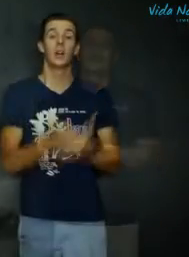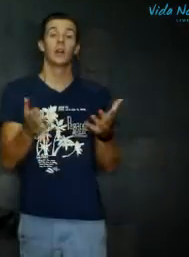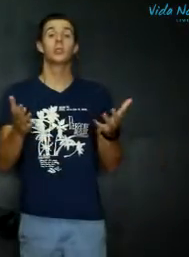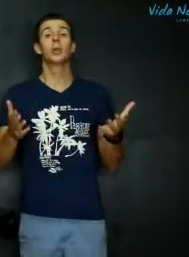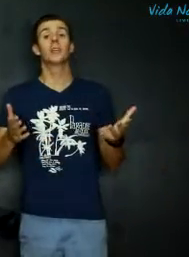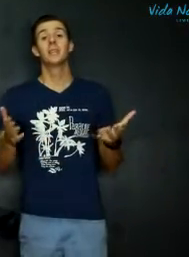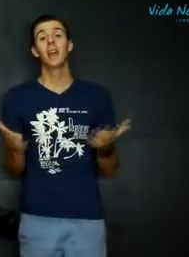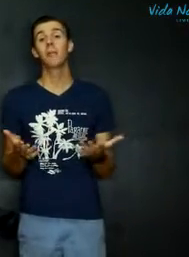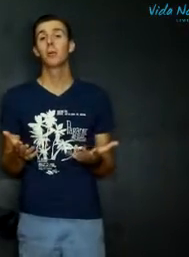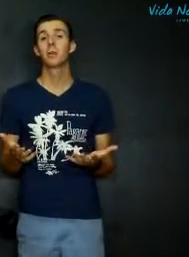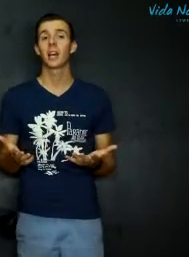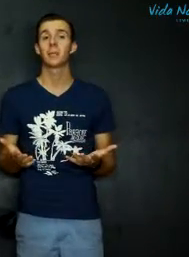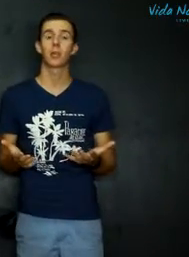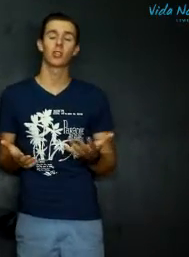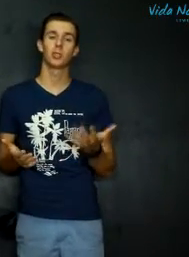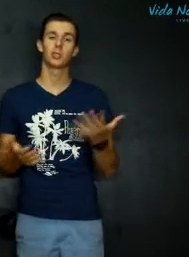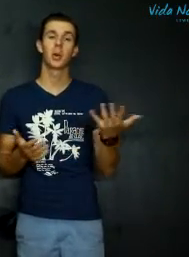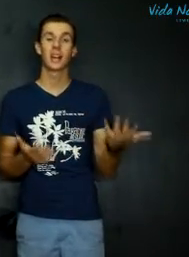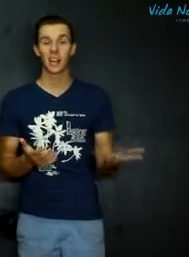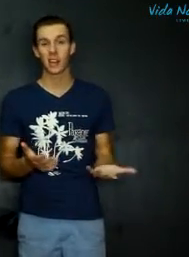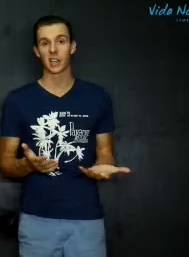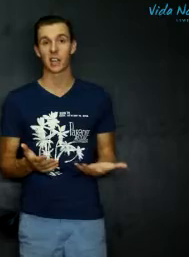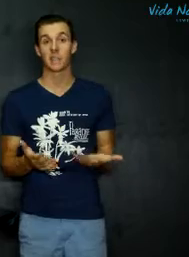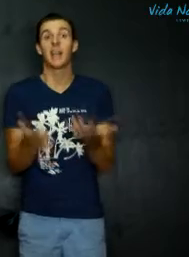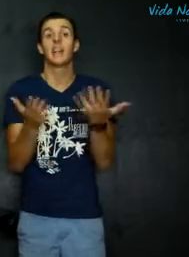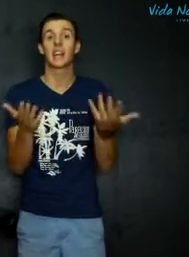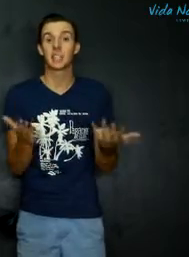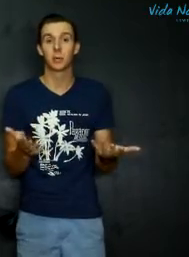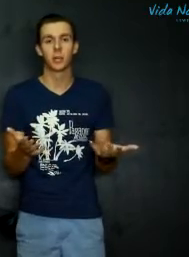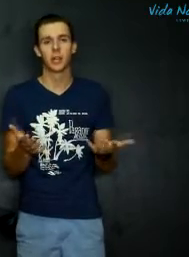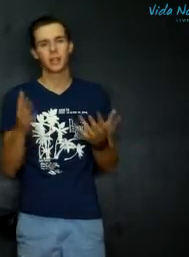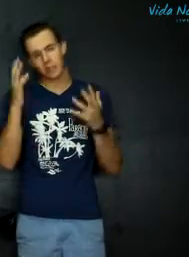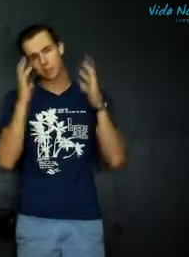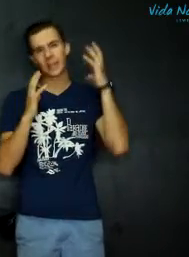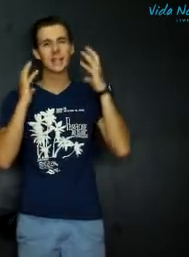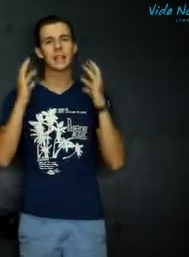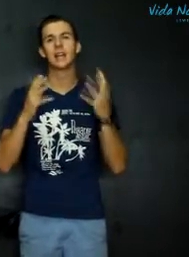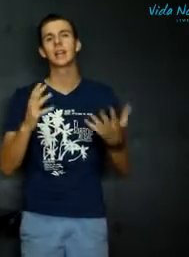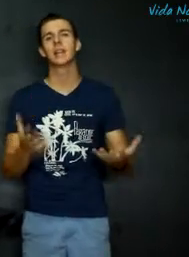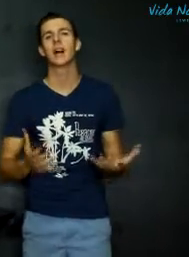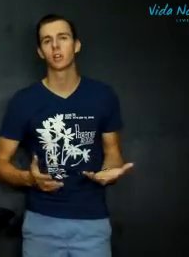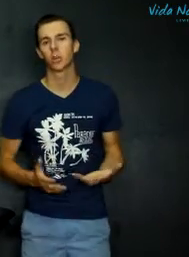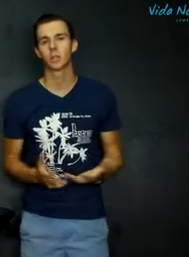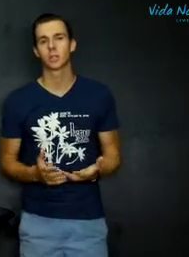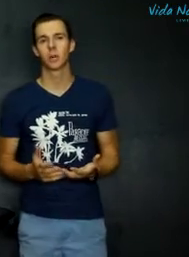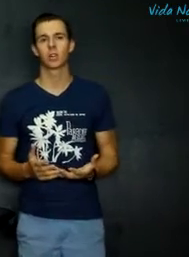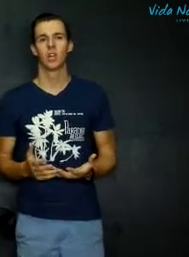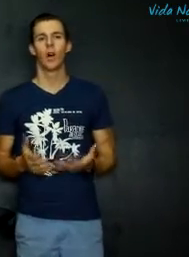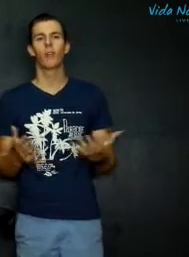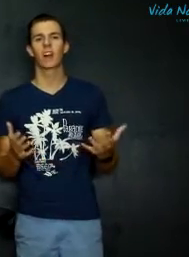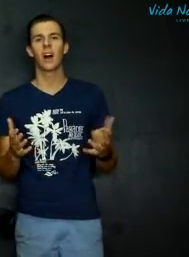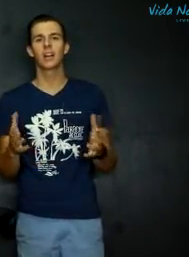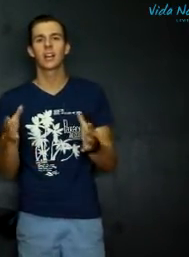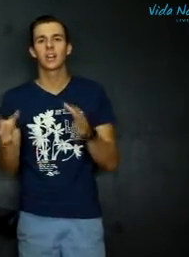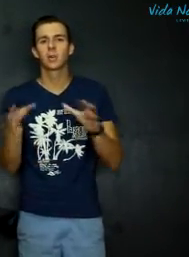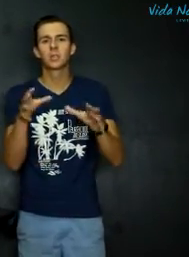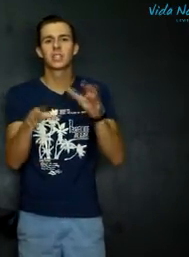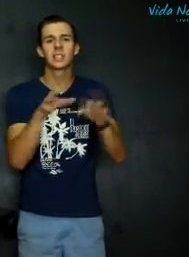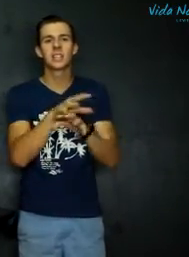So die afgelopen tyd praat ons oor reageer en respondeer. Jy weet om bykie te dink en dan daar oor te praat. Of ranggeer om goeders in een